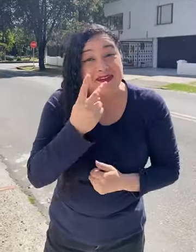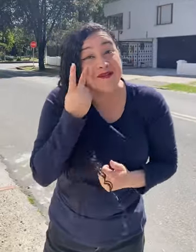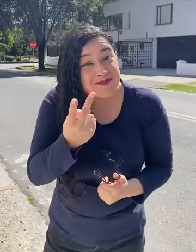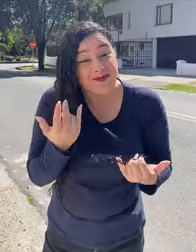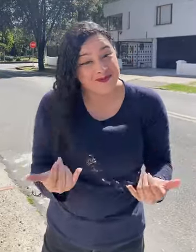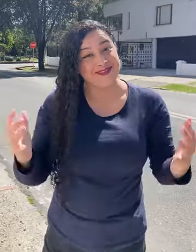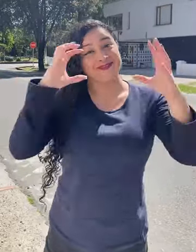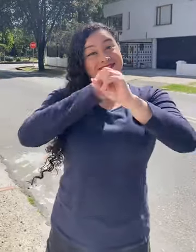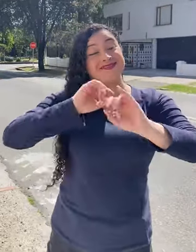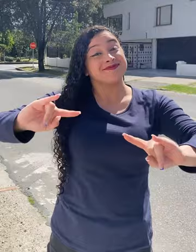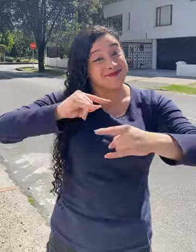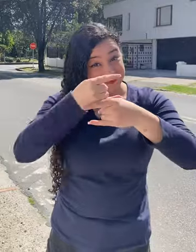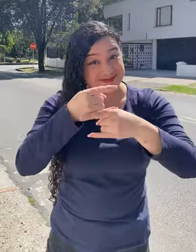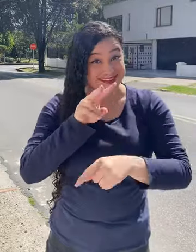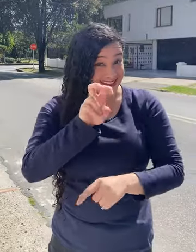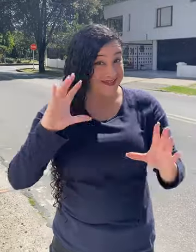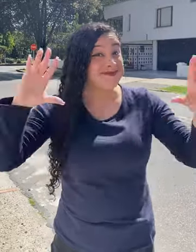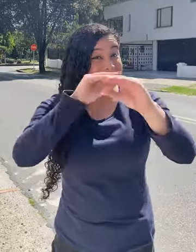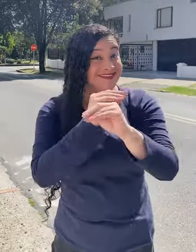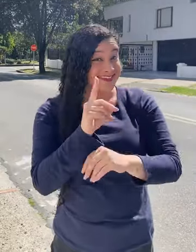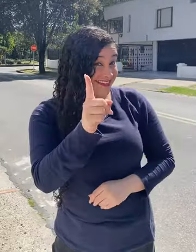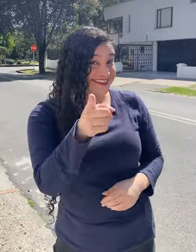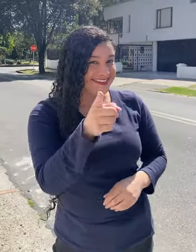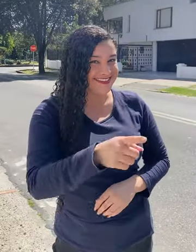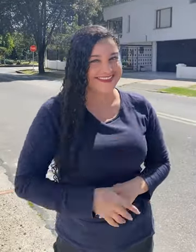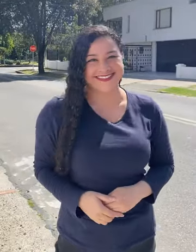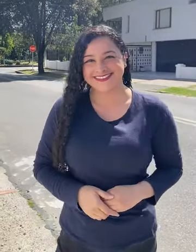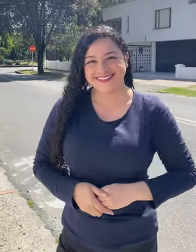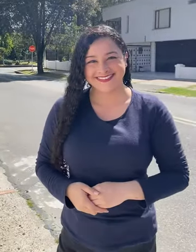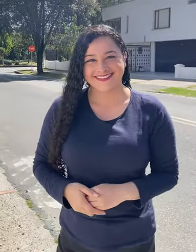decirnos. Así que nos vemos esta noche en el Instagram Live a las 7 p.m. ¿Listo?